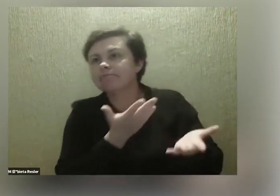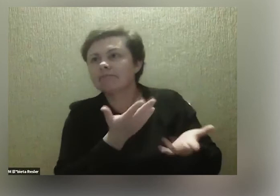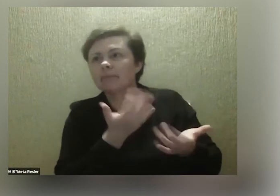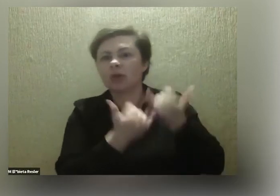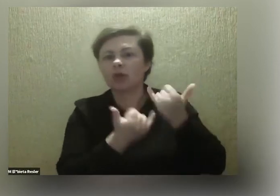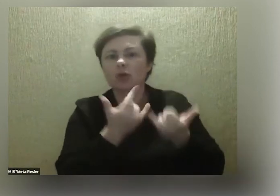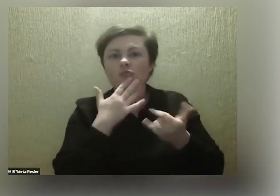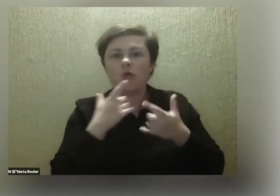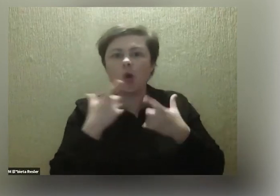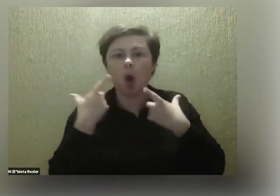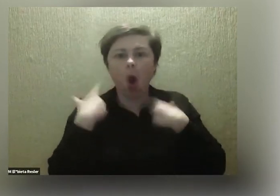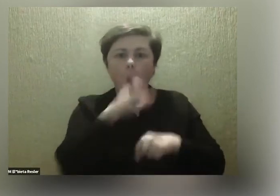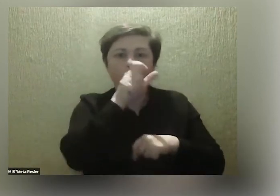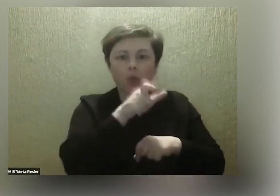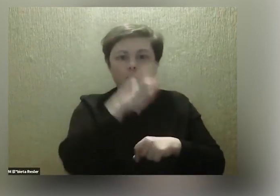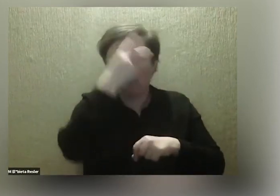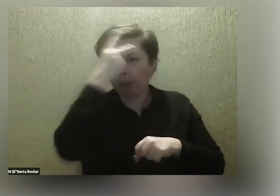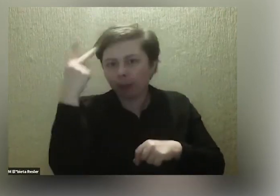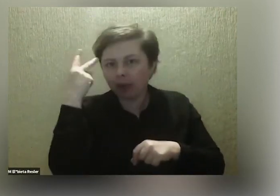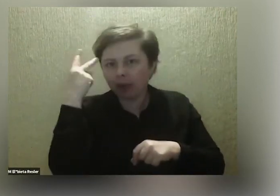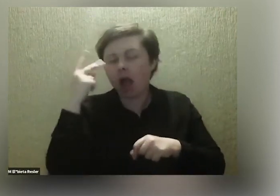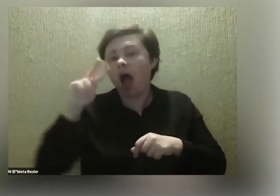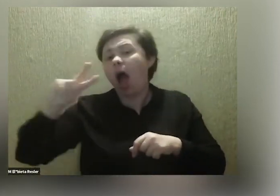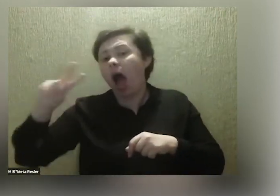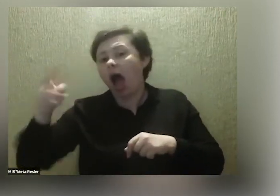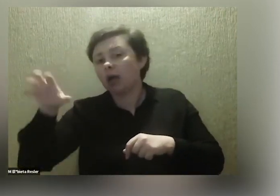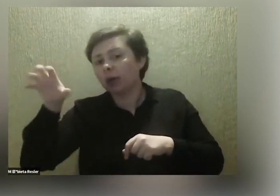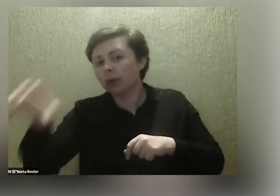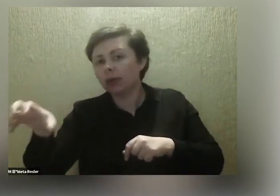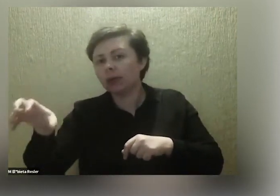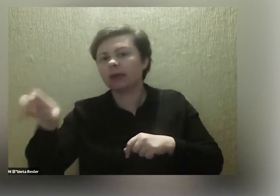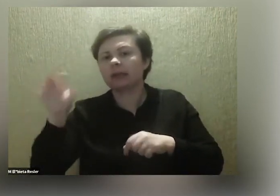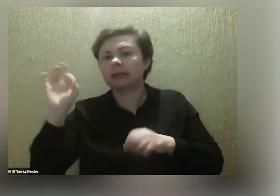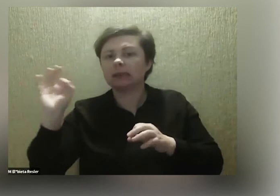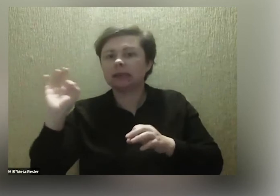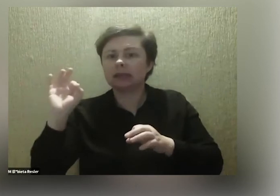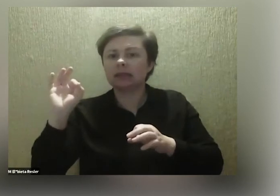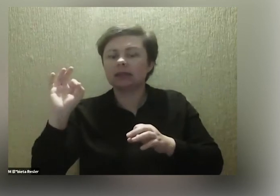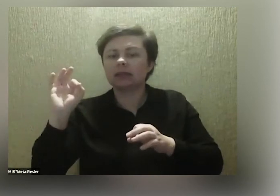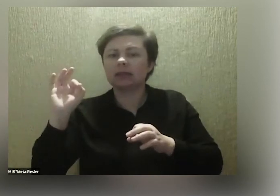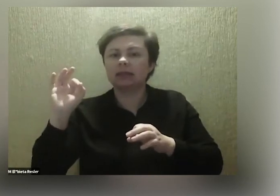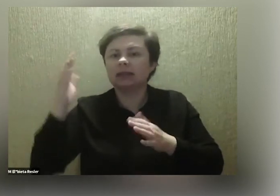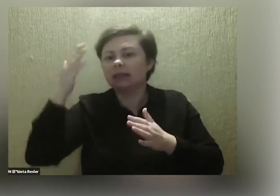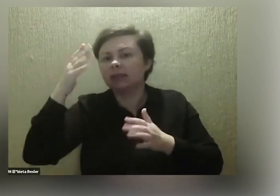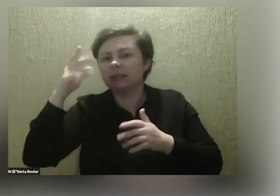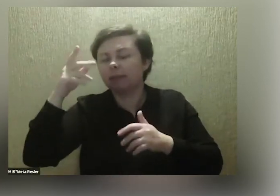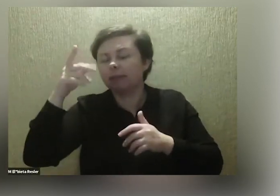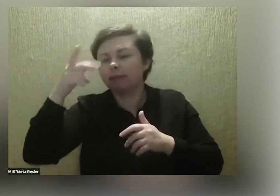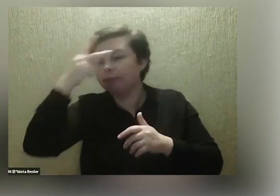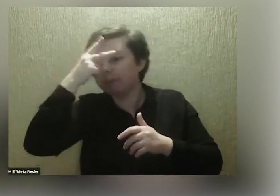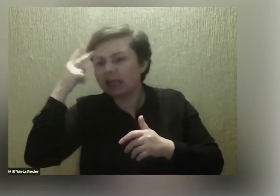chodzi o personel medyczny, a w niektórych bardziej, jeżeli chodzi o nastawienie, nie wiem, personelu w